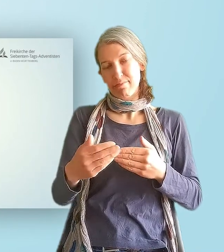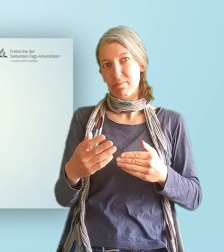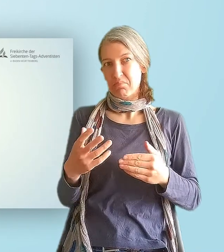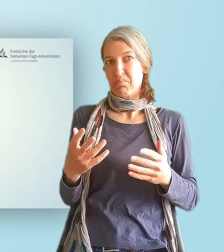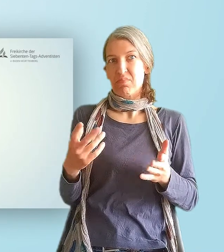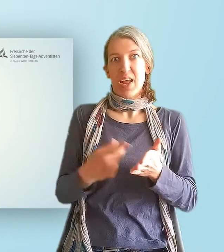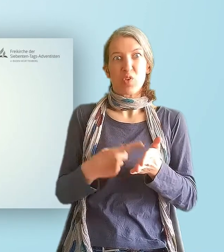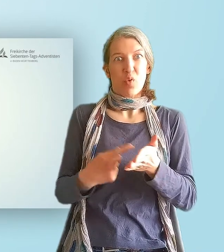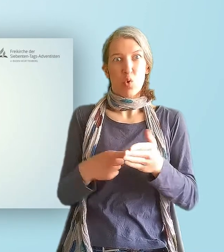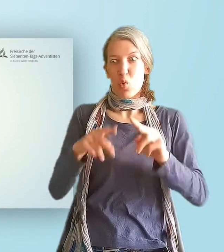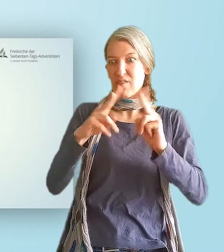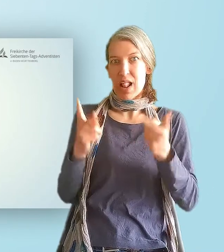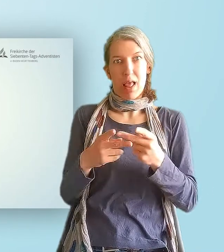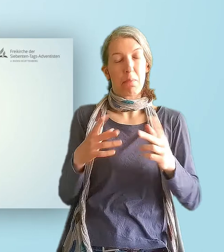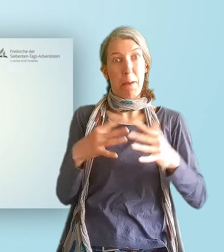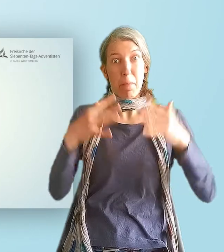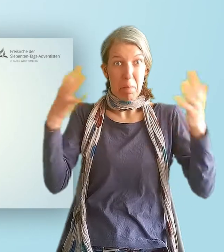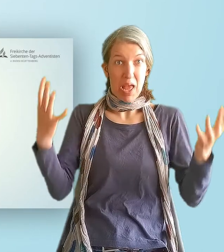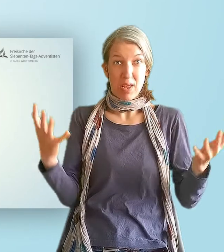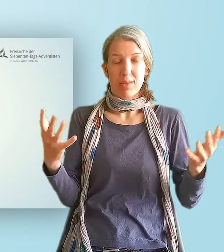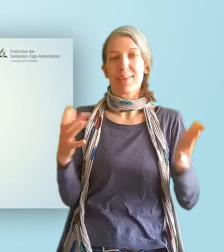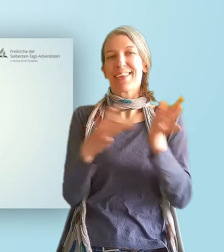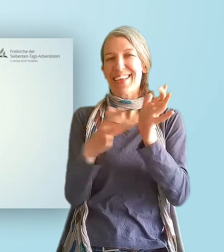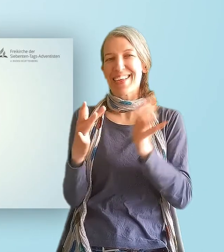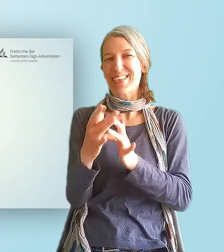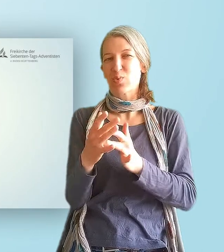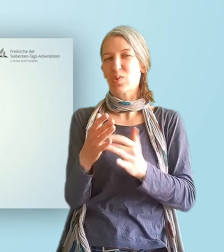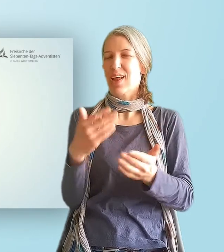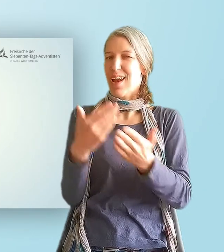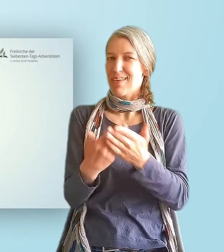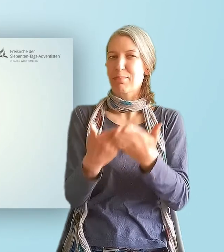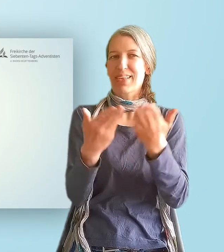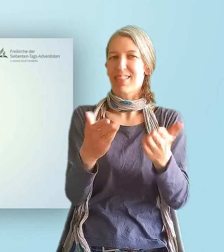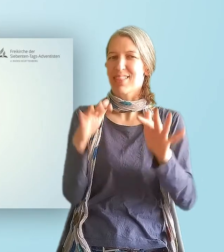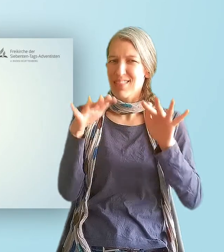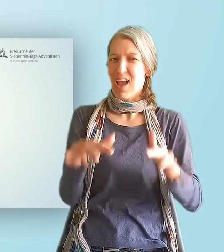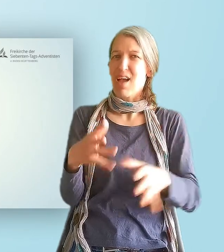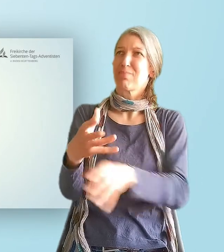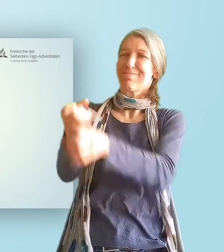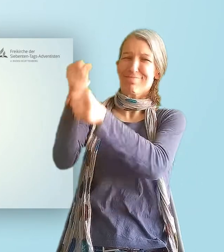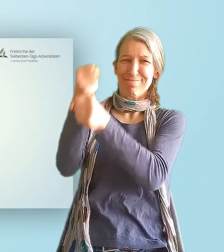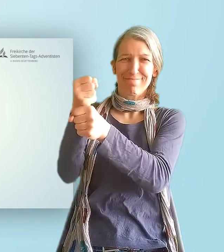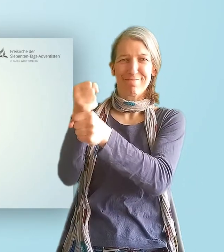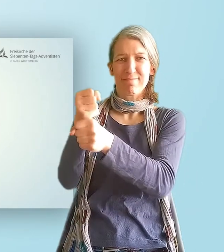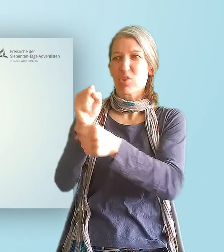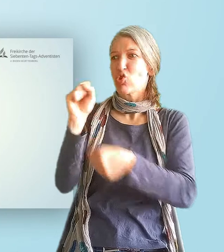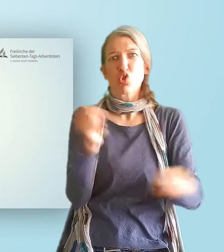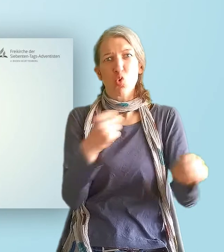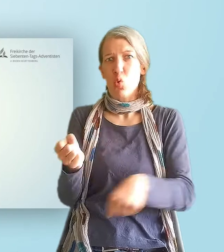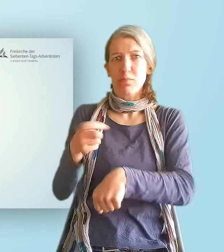werden, bietet uns Jesus Christus Halt in den stürmischen Zeiten. Er hat die Welt überwunden und durch